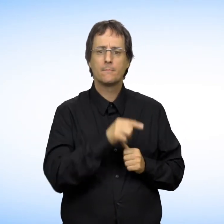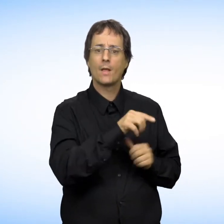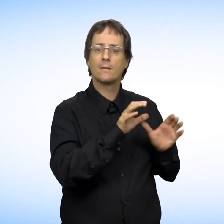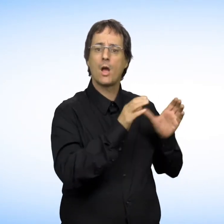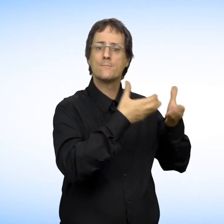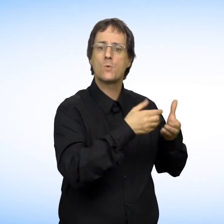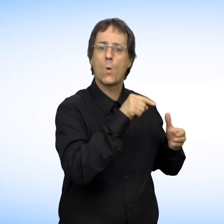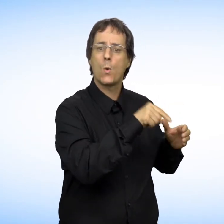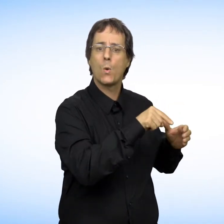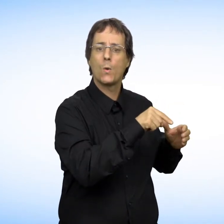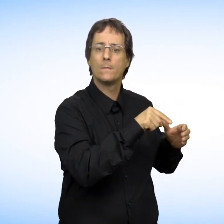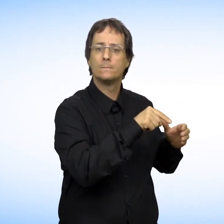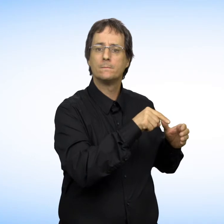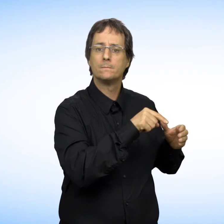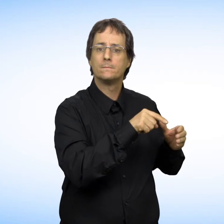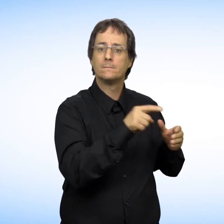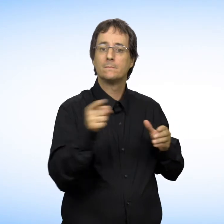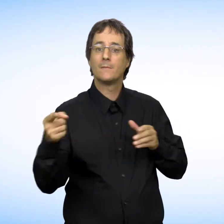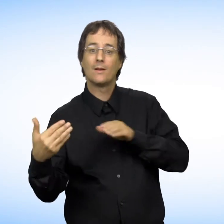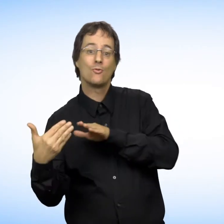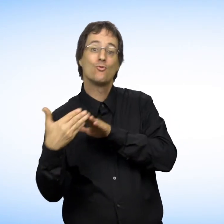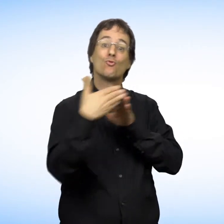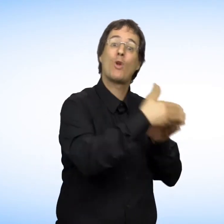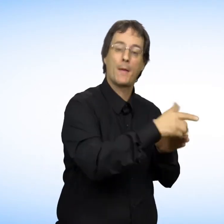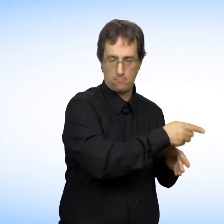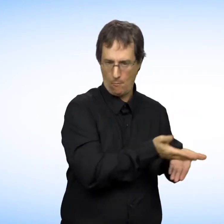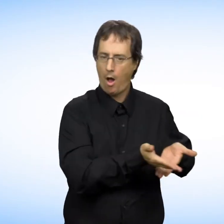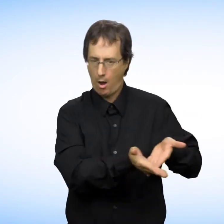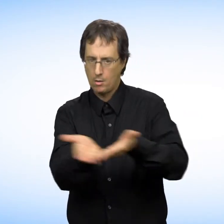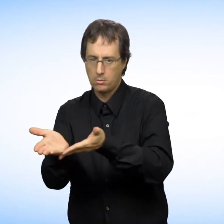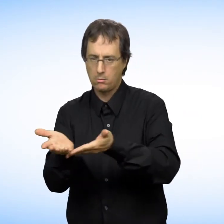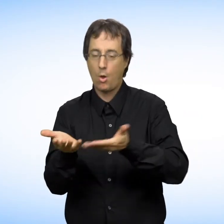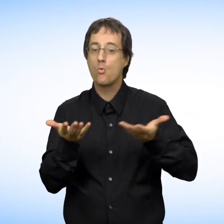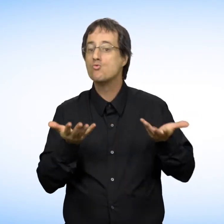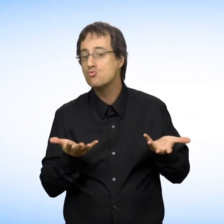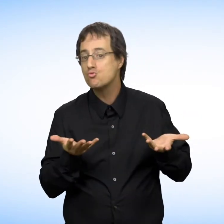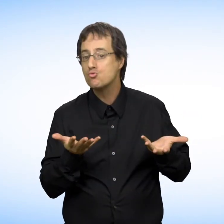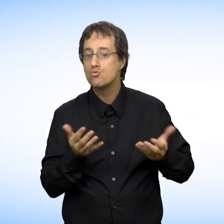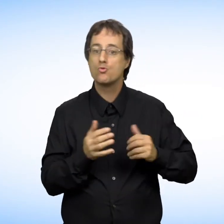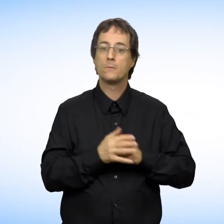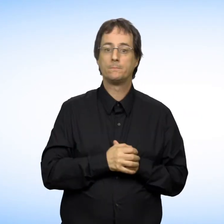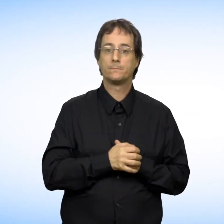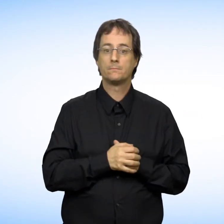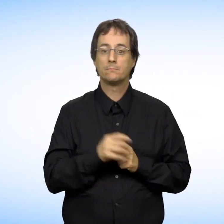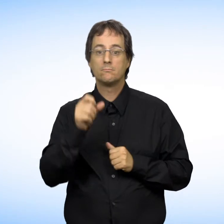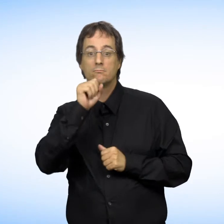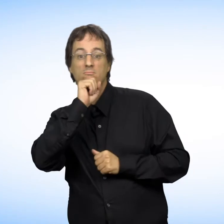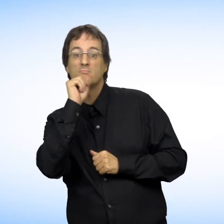dénoncer une situation ou porter plainte. La Commission peut intervenir sans le consentement de la